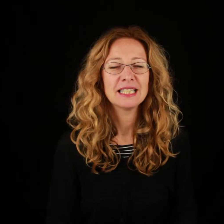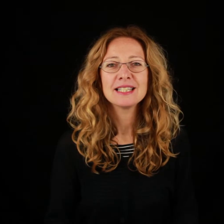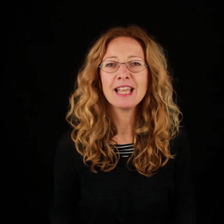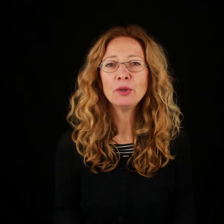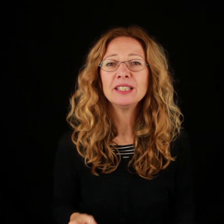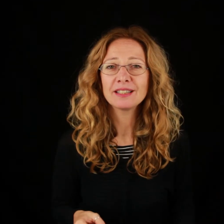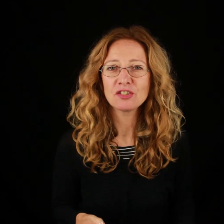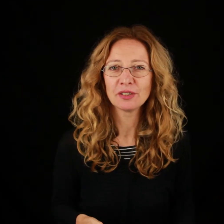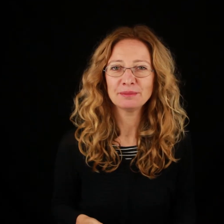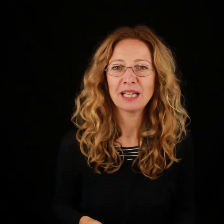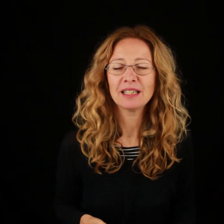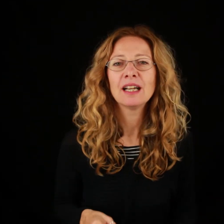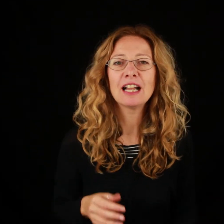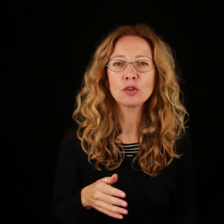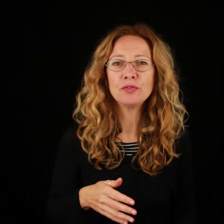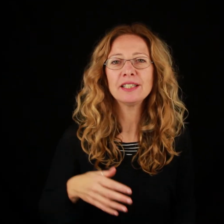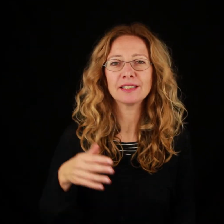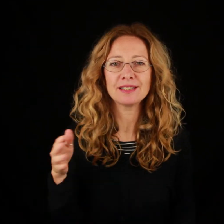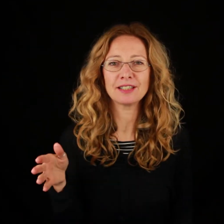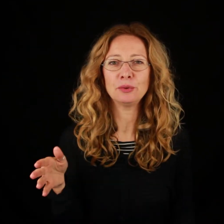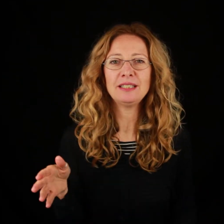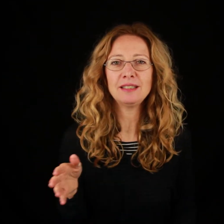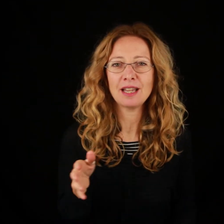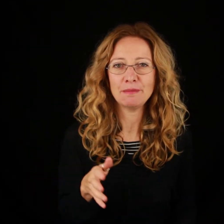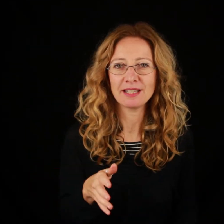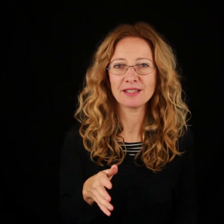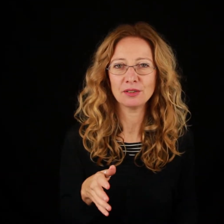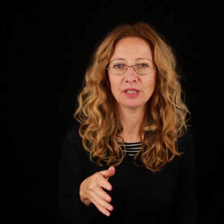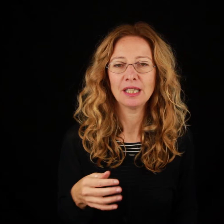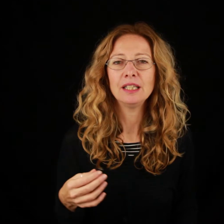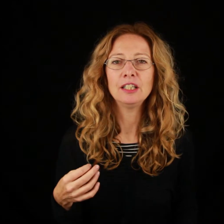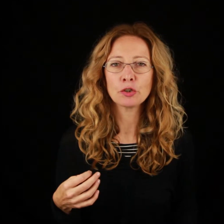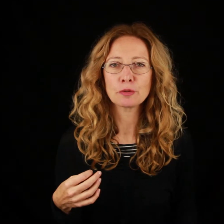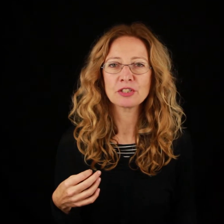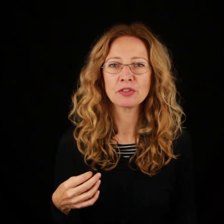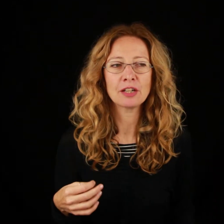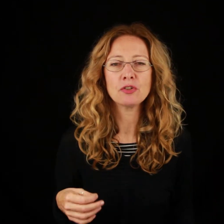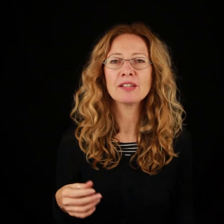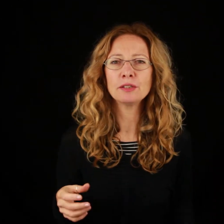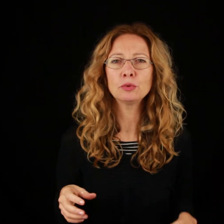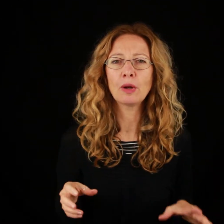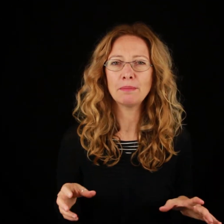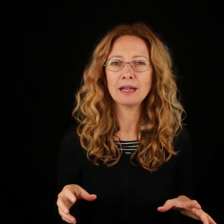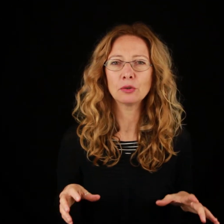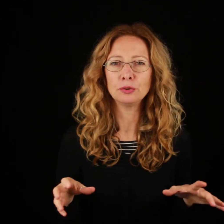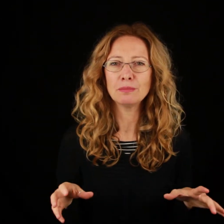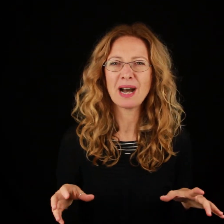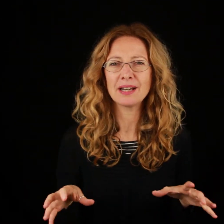Siamo in Arizona, al confine tra gli Stati Uniti e il Messico. Il nostro personaggio è seduto al banco di un bar